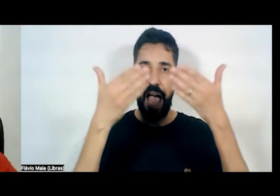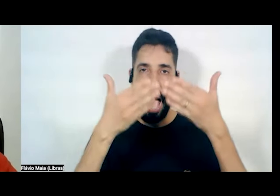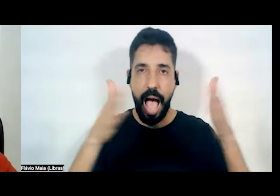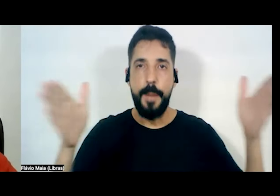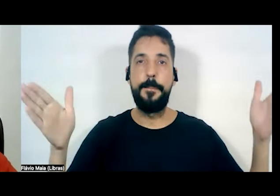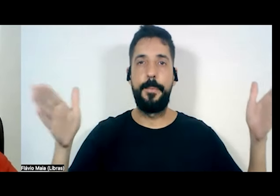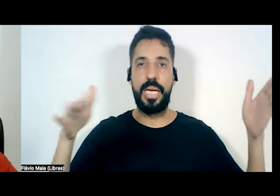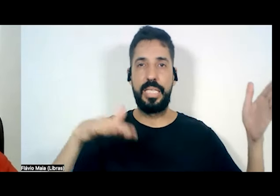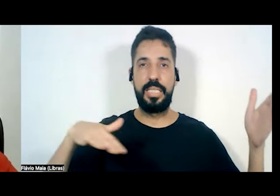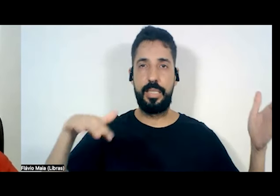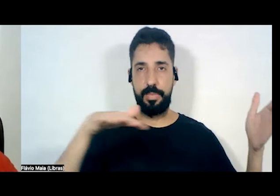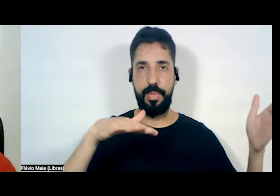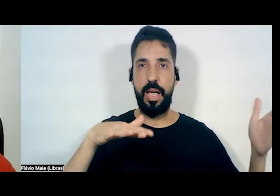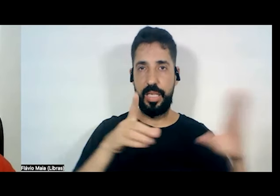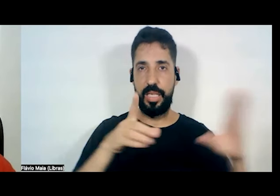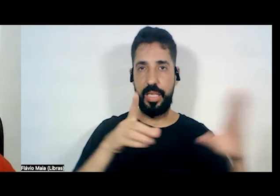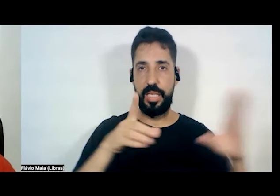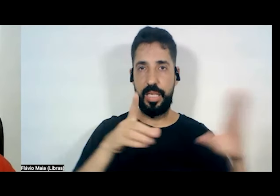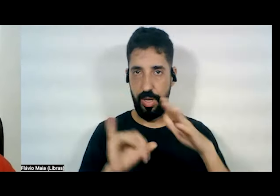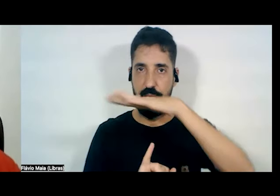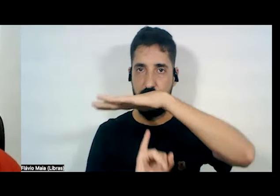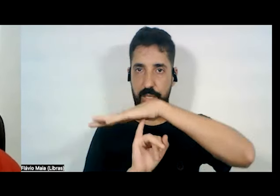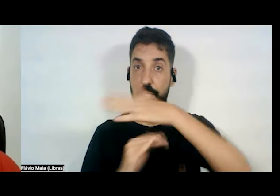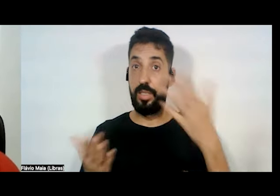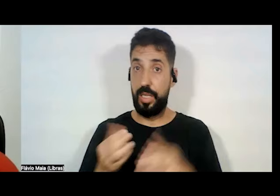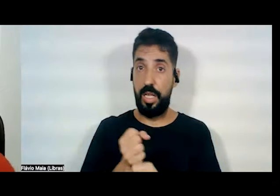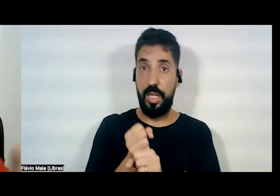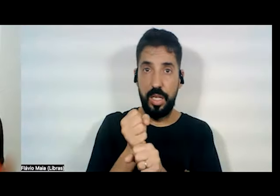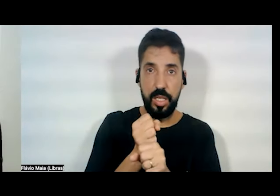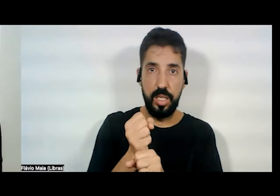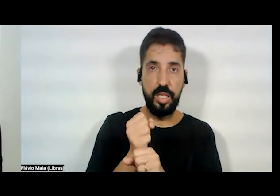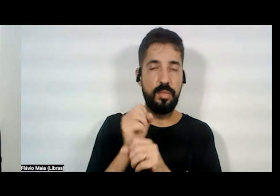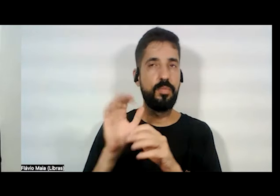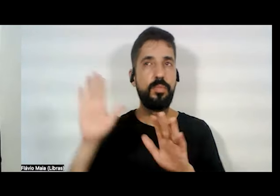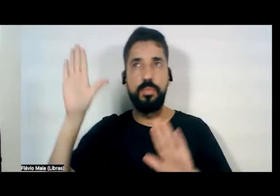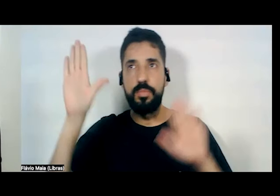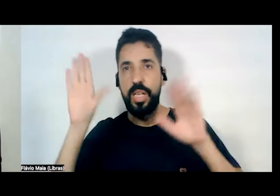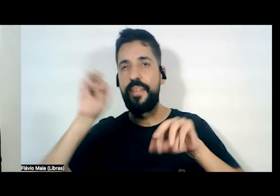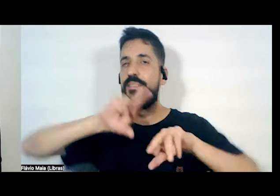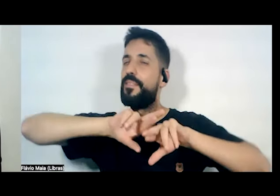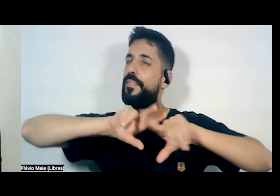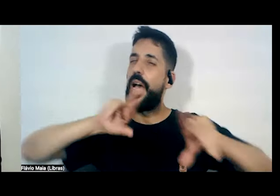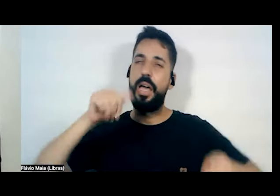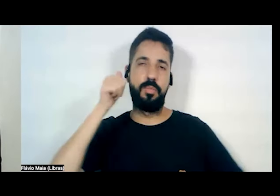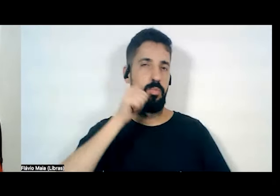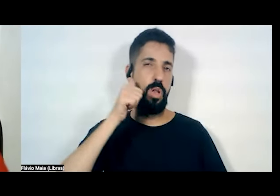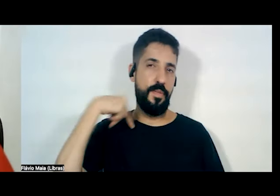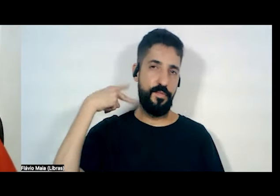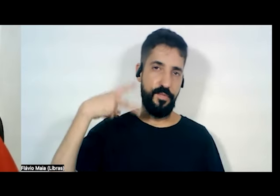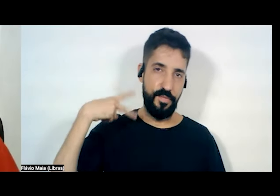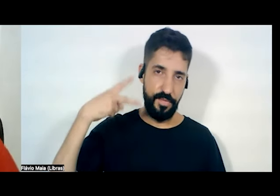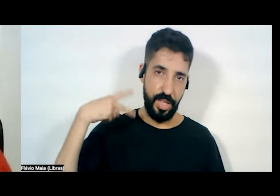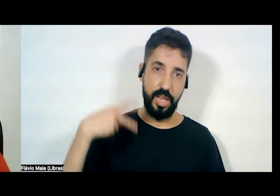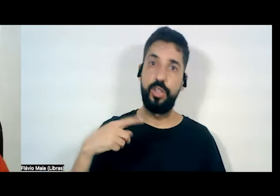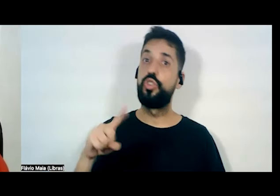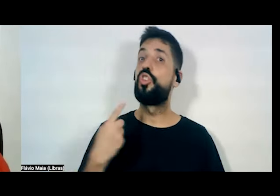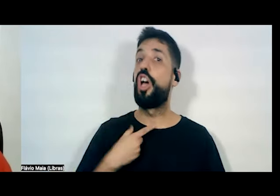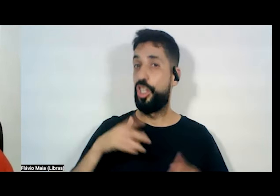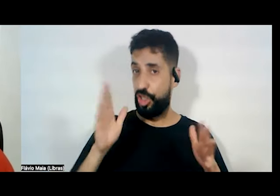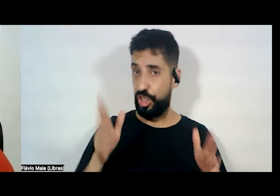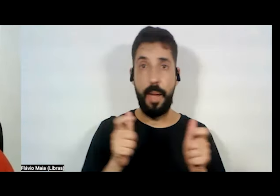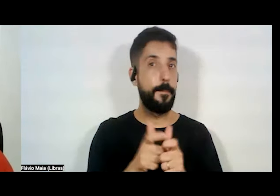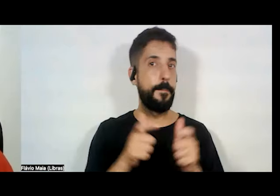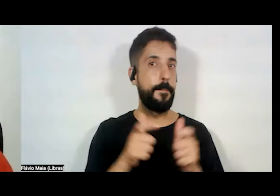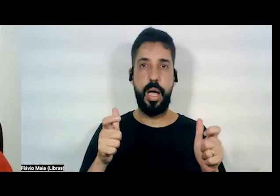democracia institucional, neste ano, elegendo milhares de vereadoras. Nós já somos a maior bancada de